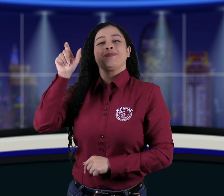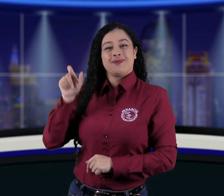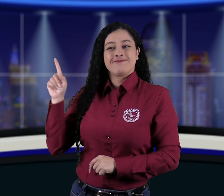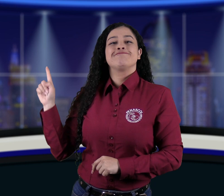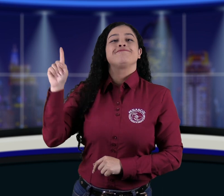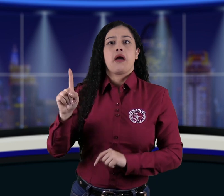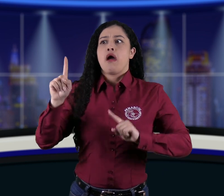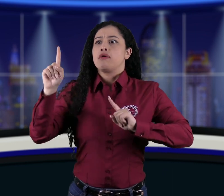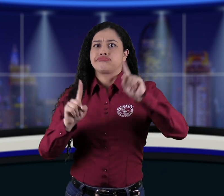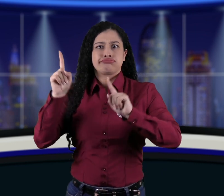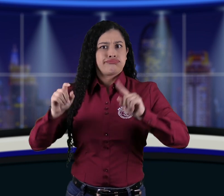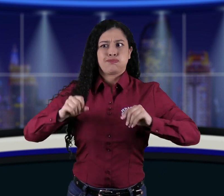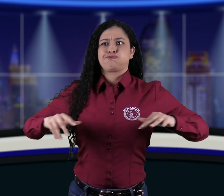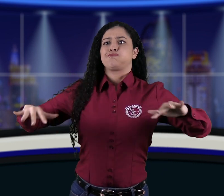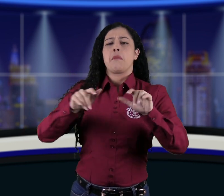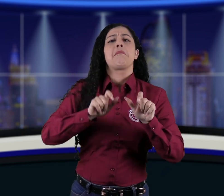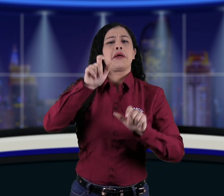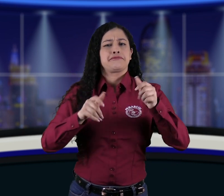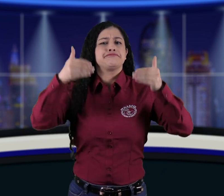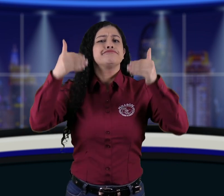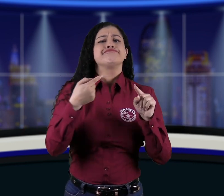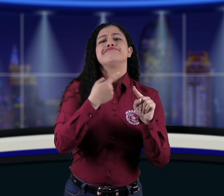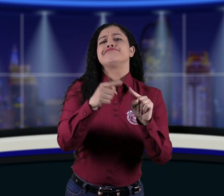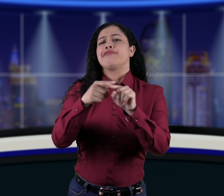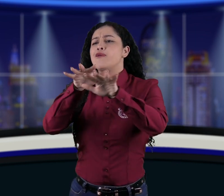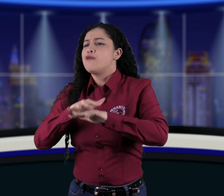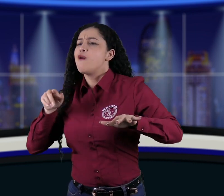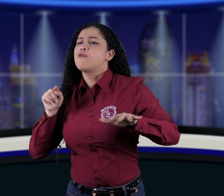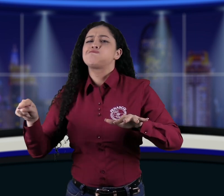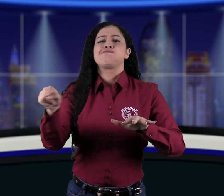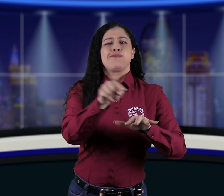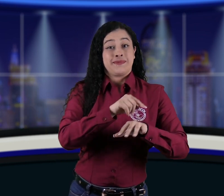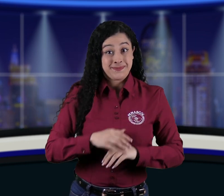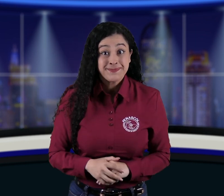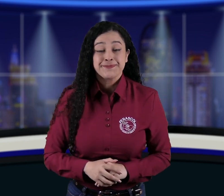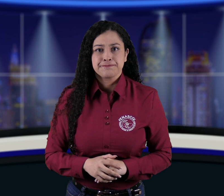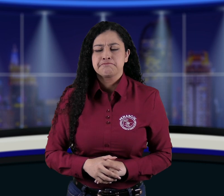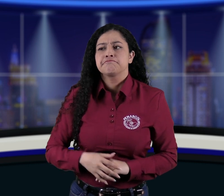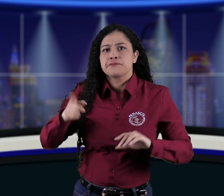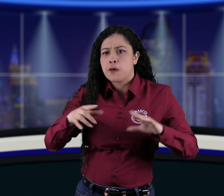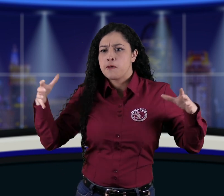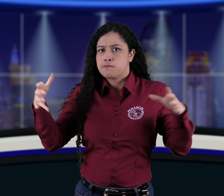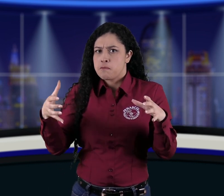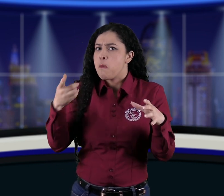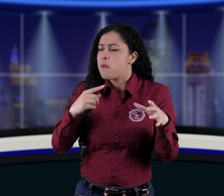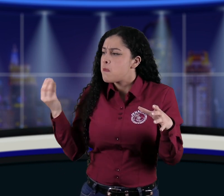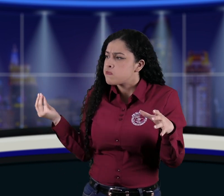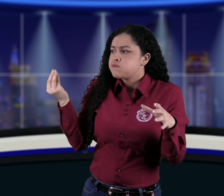el INSOR tuvo representación en el espacio. De igual forma, habían portavoces de personas con otras discapacidades.